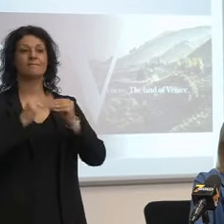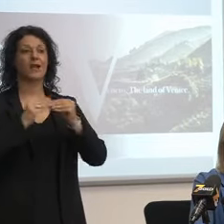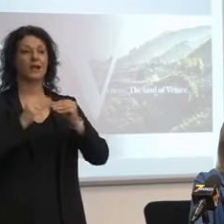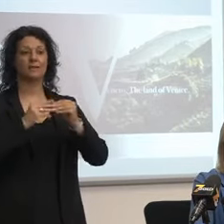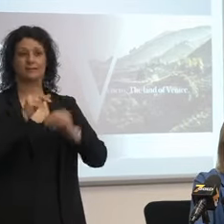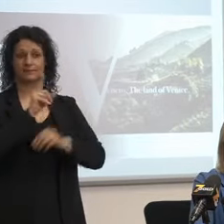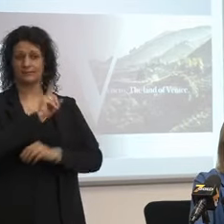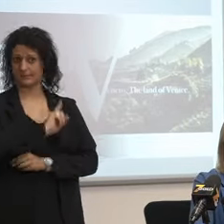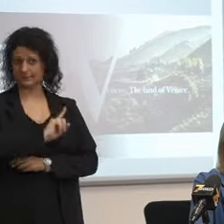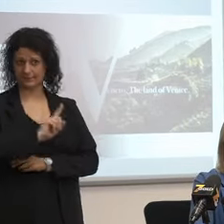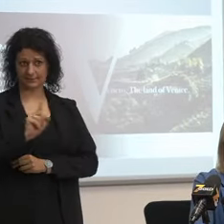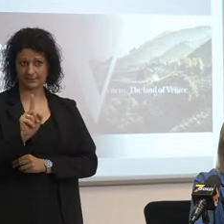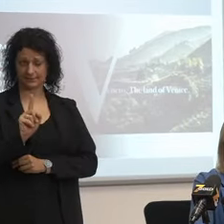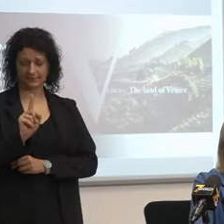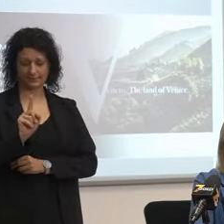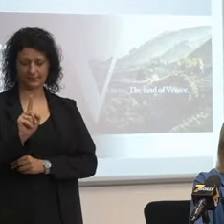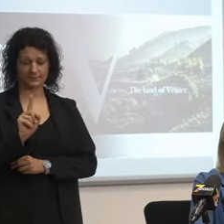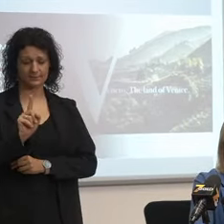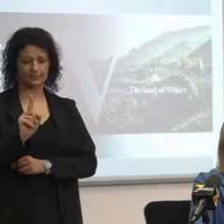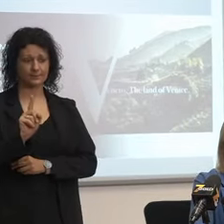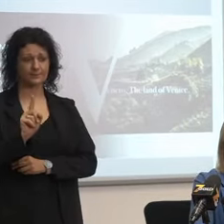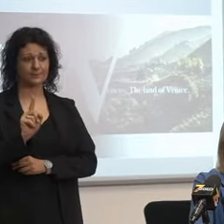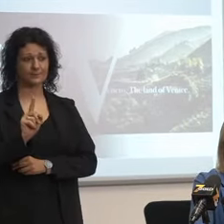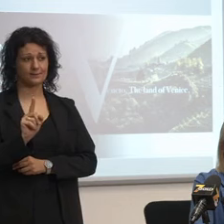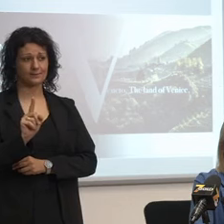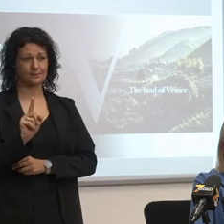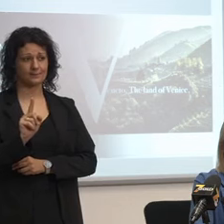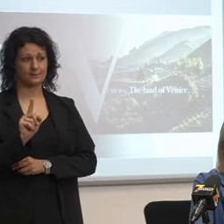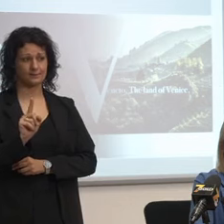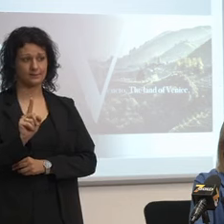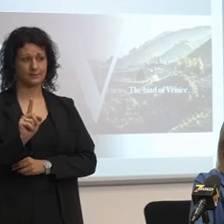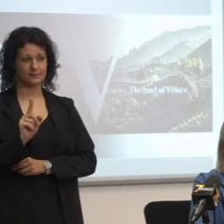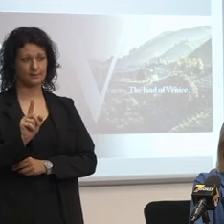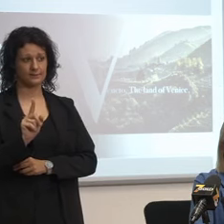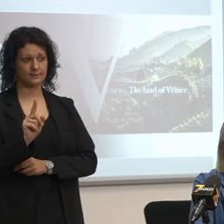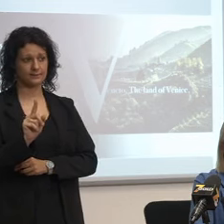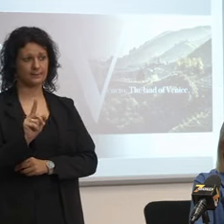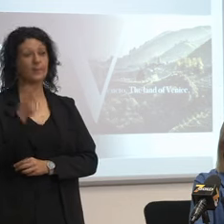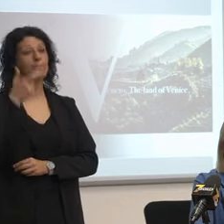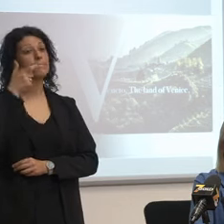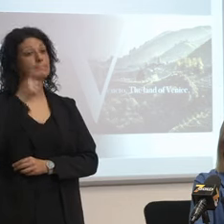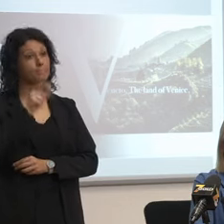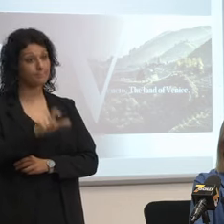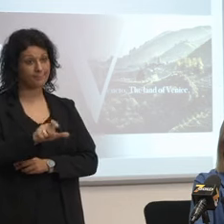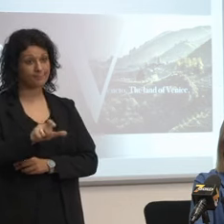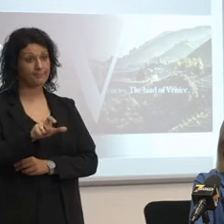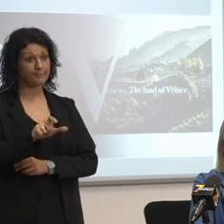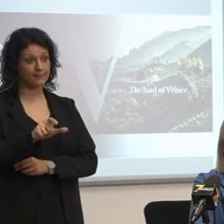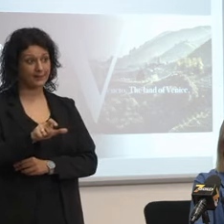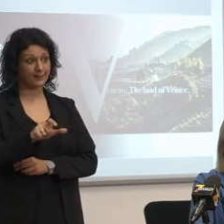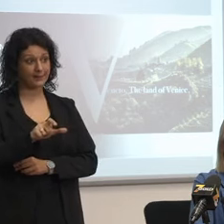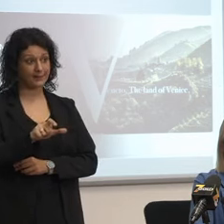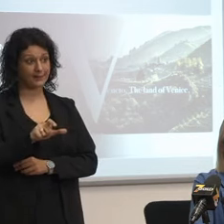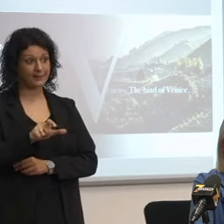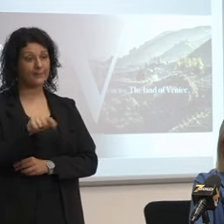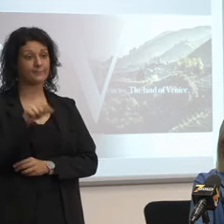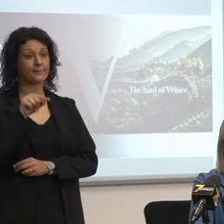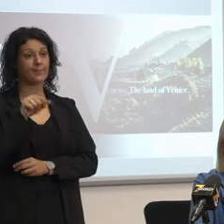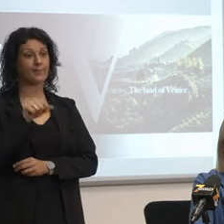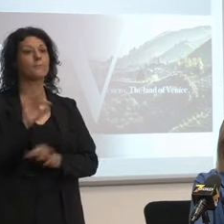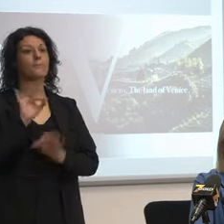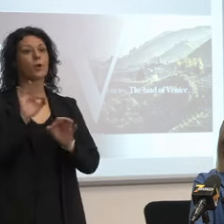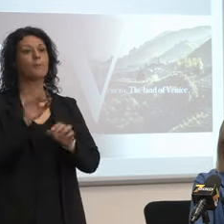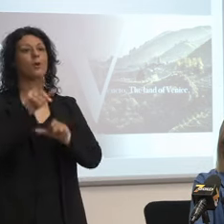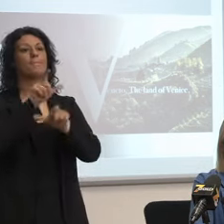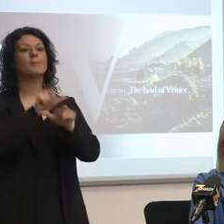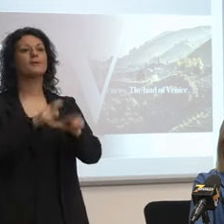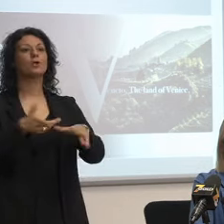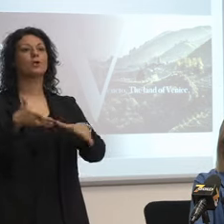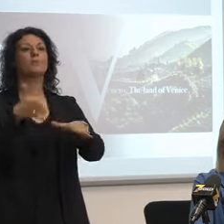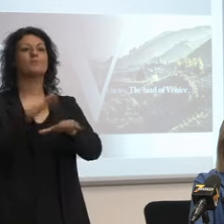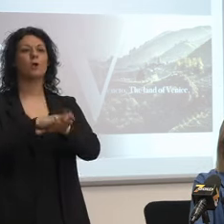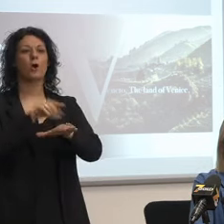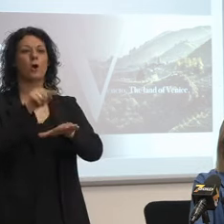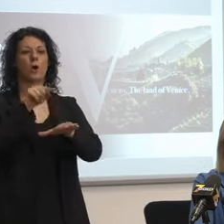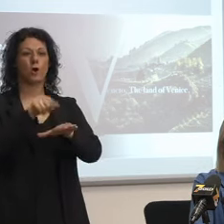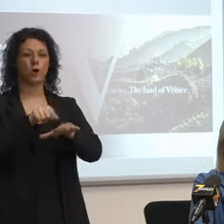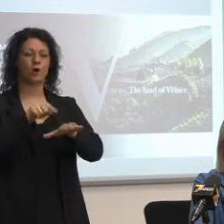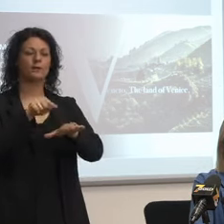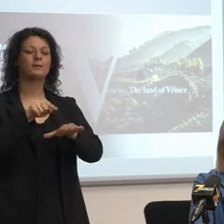virus rimane attivo nel